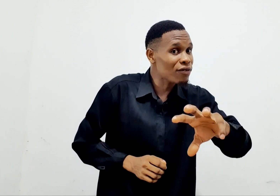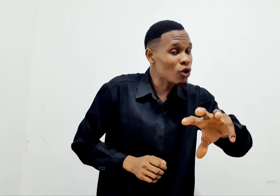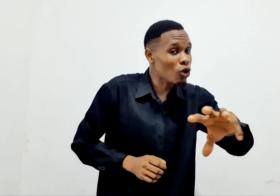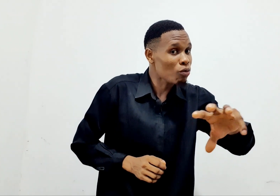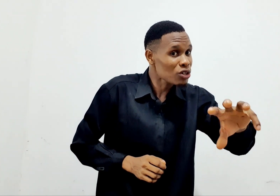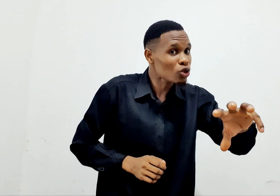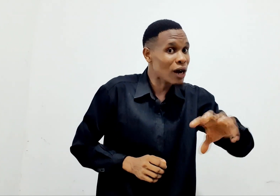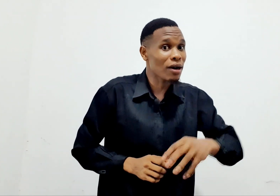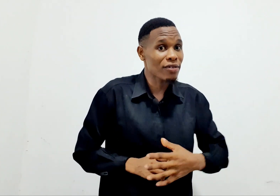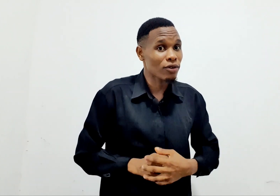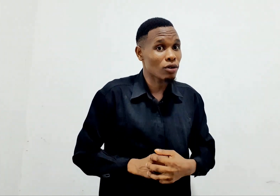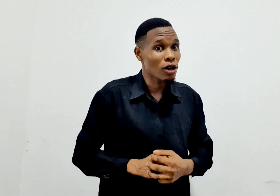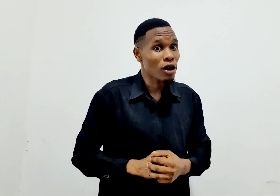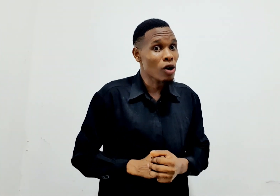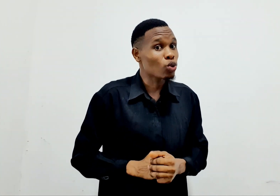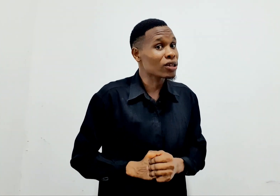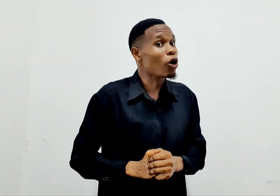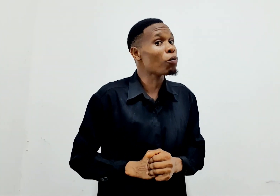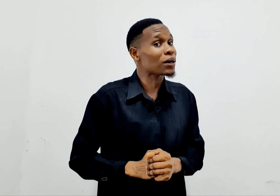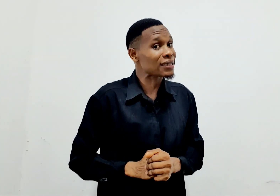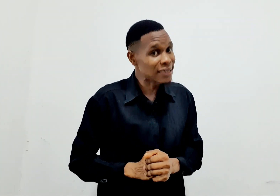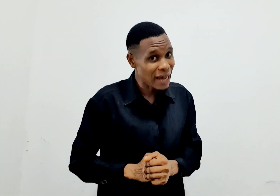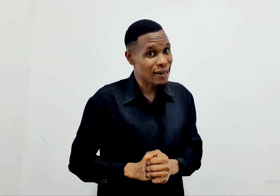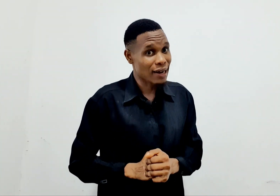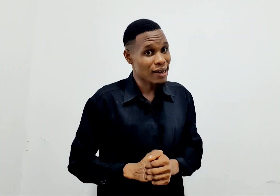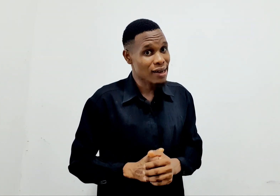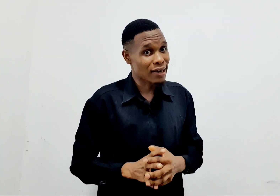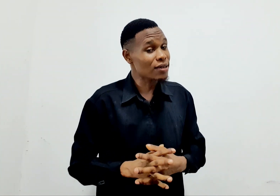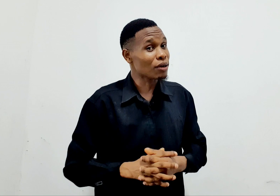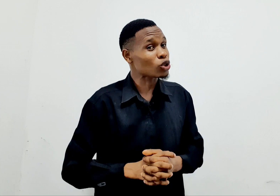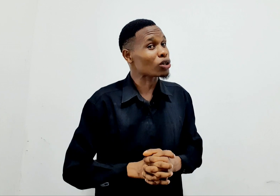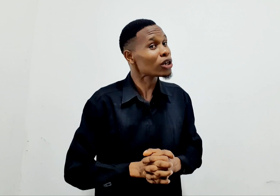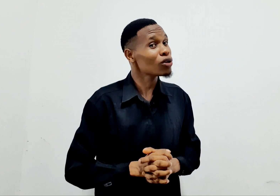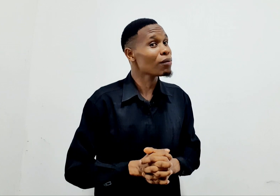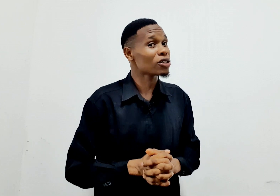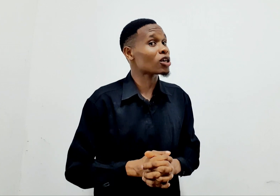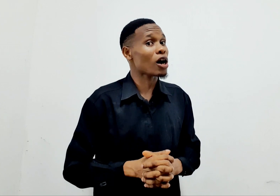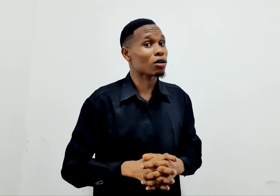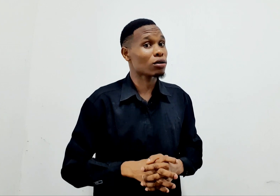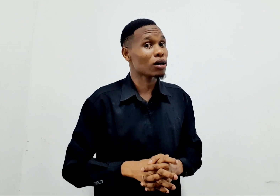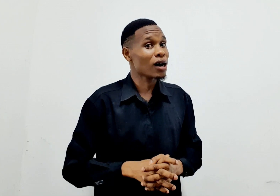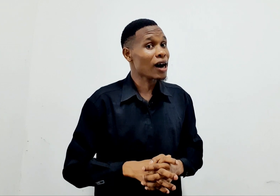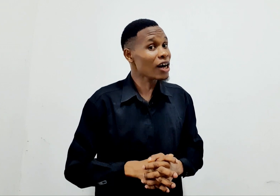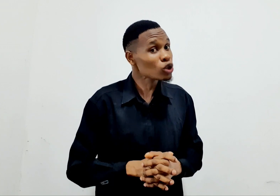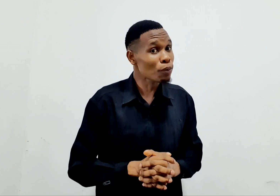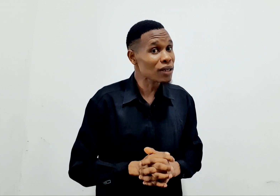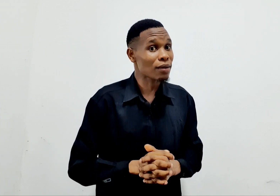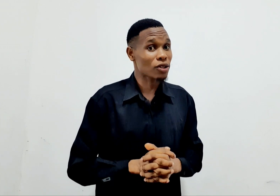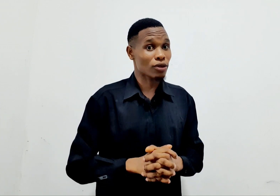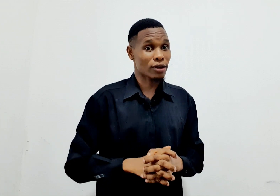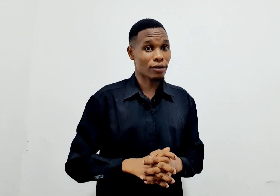vikolo mwizo kama hivo. Utaomba sana. Lakini matokeo ya maishako. Hato pata matokeo.